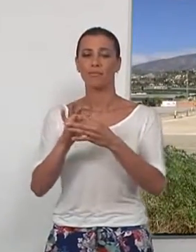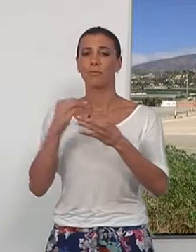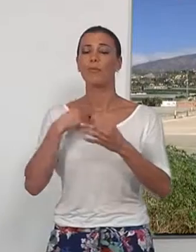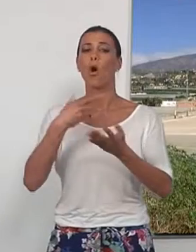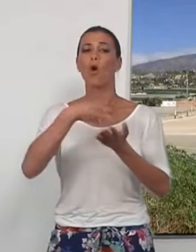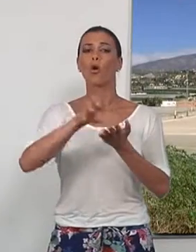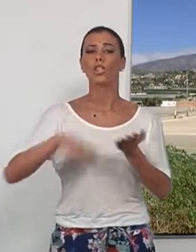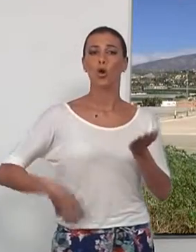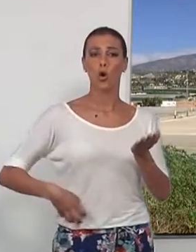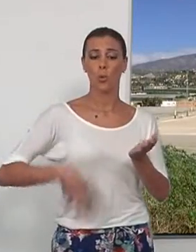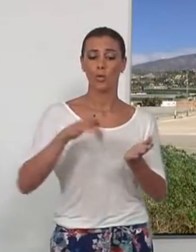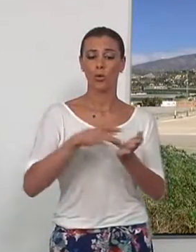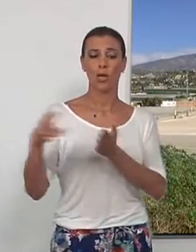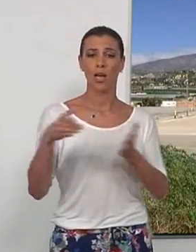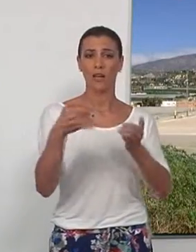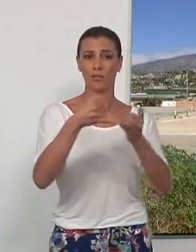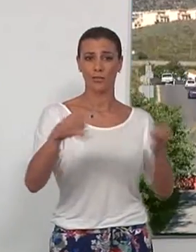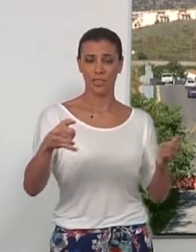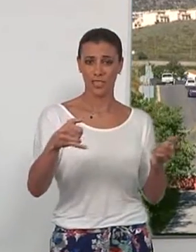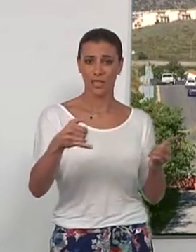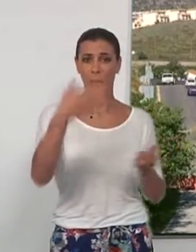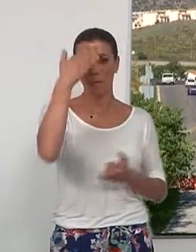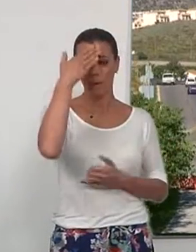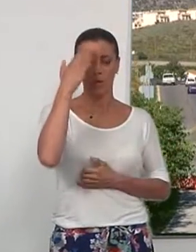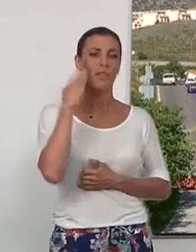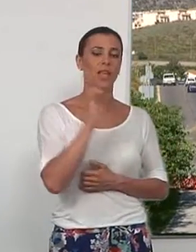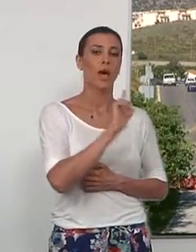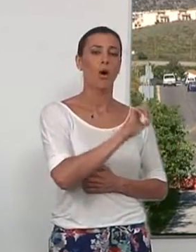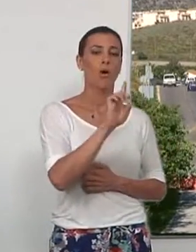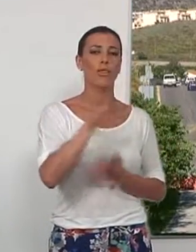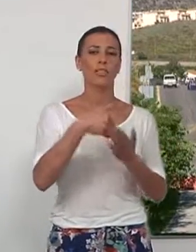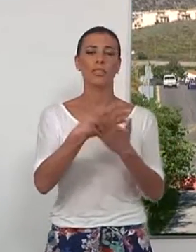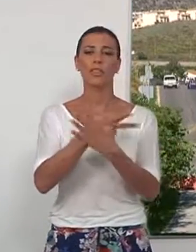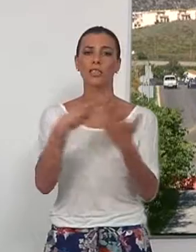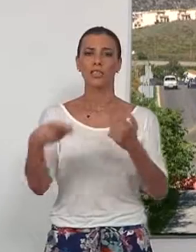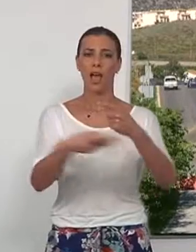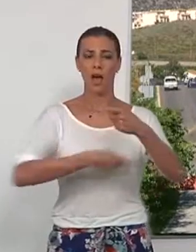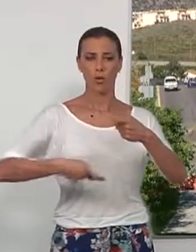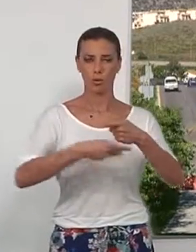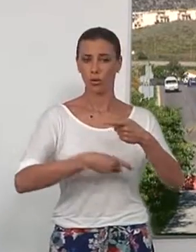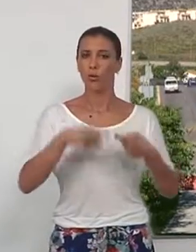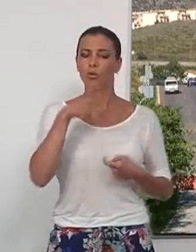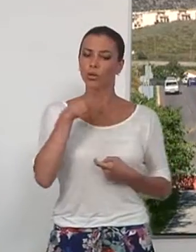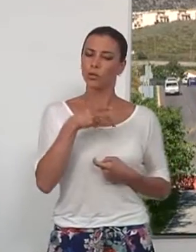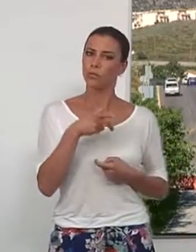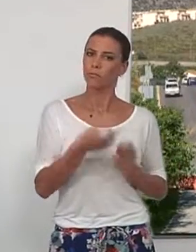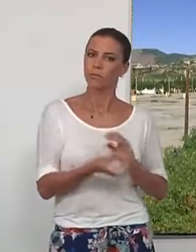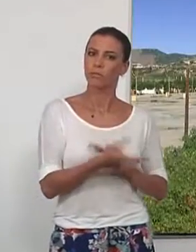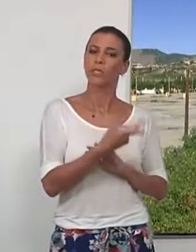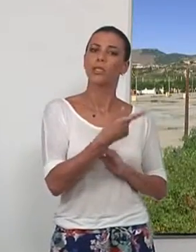de cara a las fiestas patronales que tendrá lugar del 11 al 17 de agosto. Así van a salir a concurso la caseta número uno